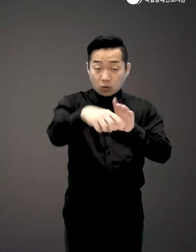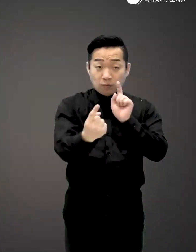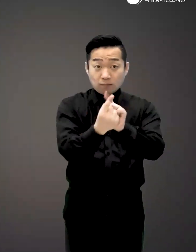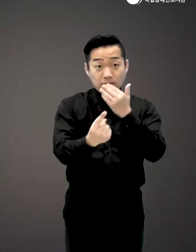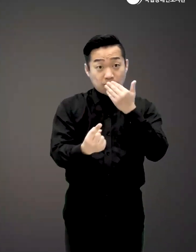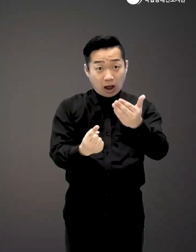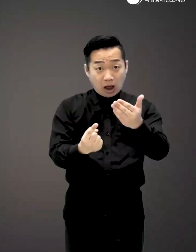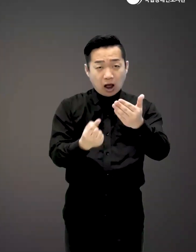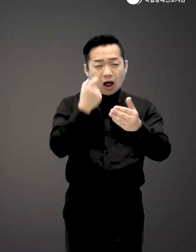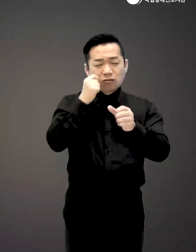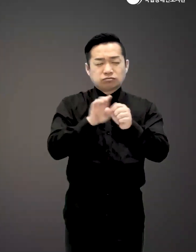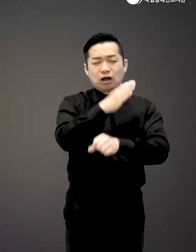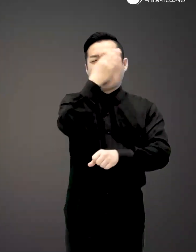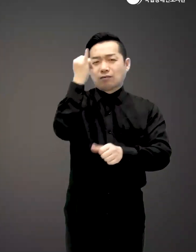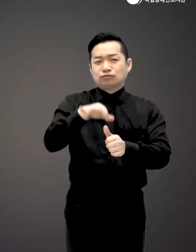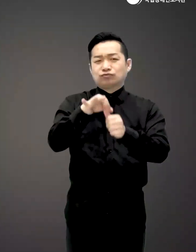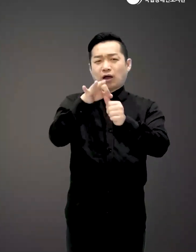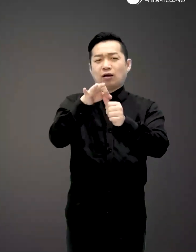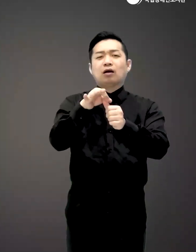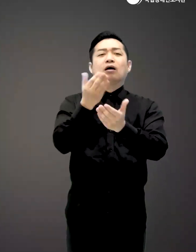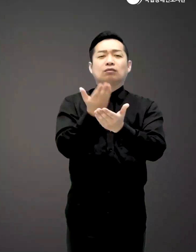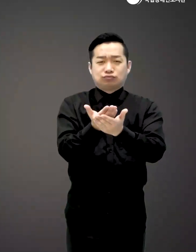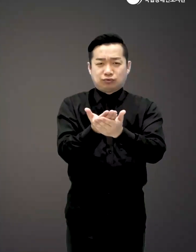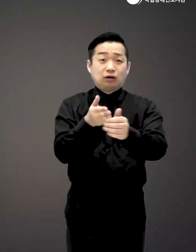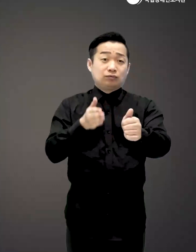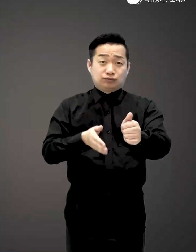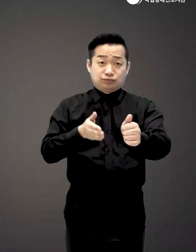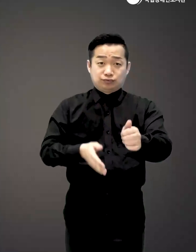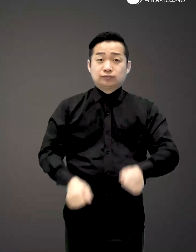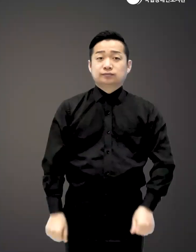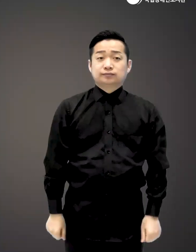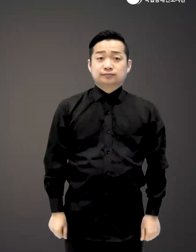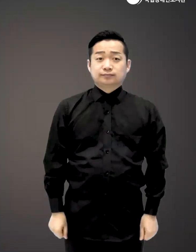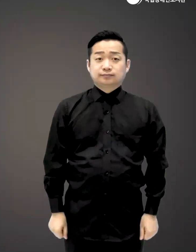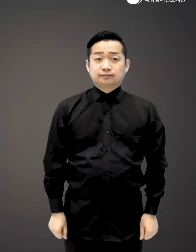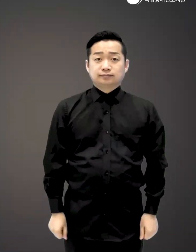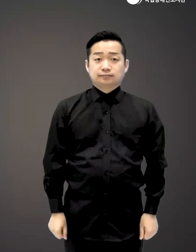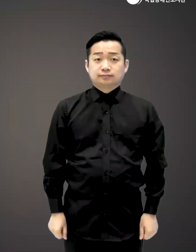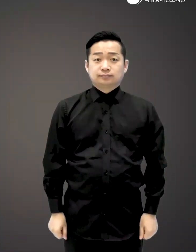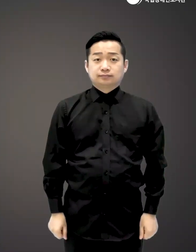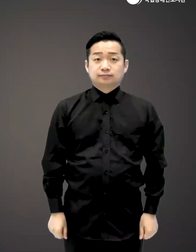있을까? 불쌍한 할미를 구해주렴 부탁하마